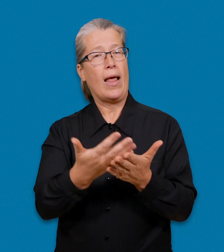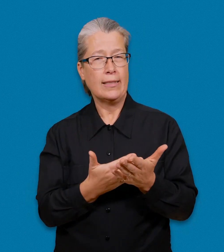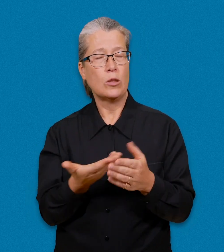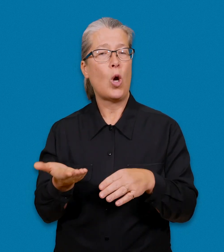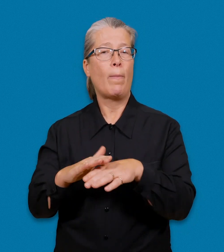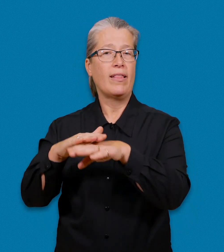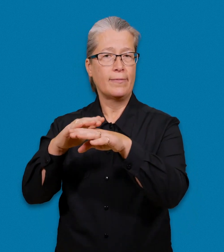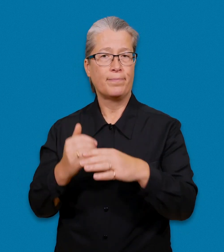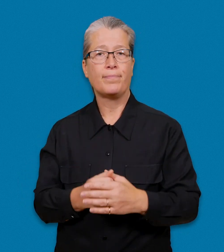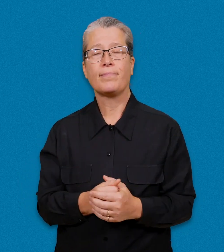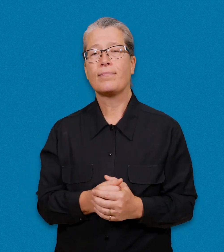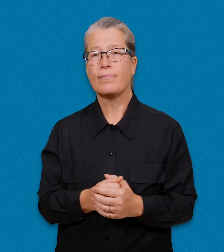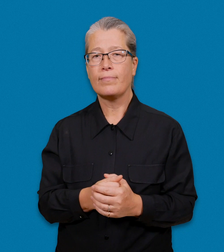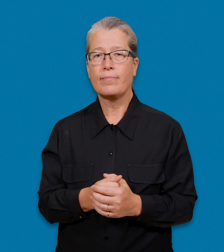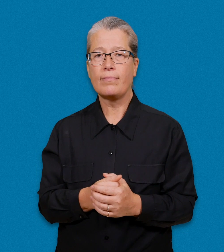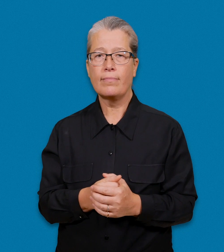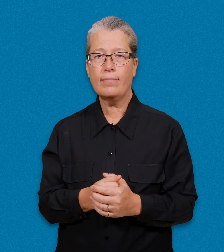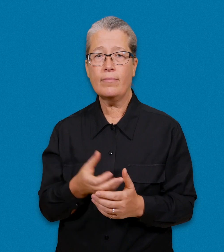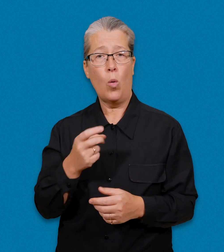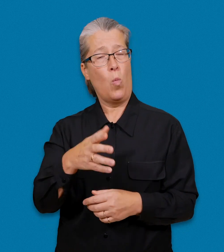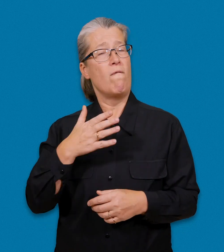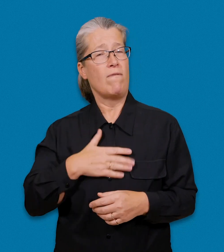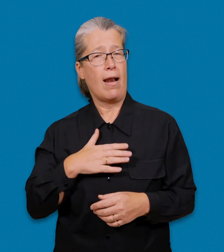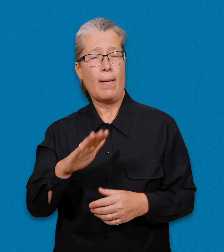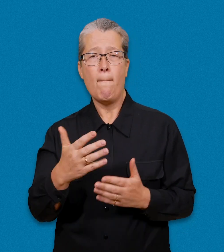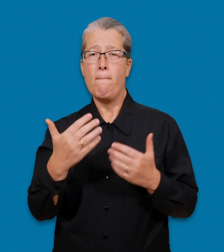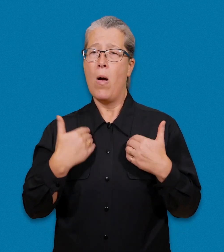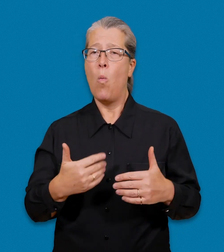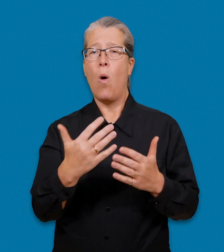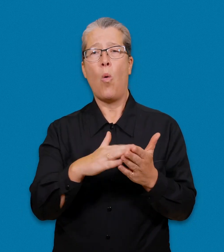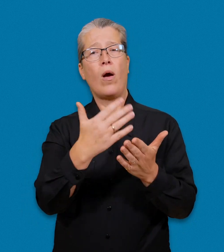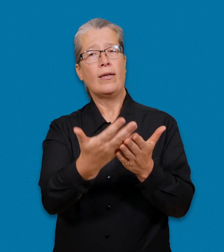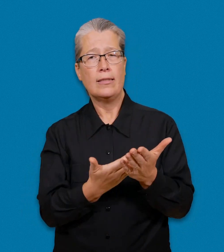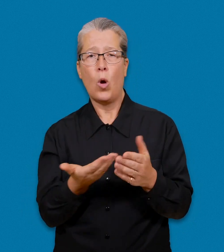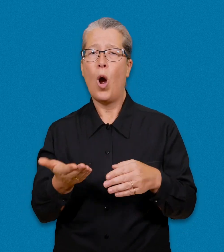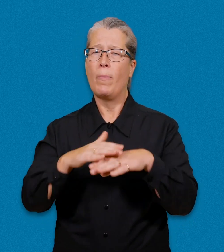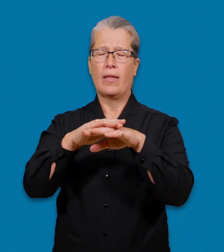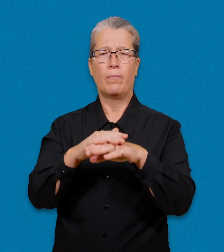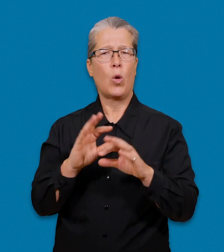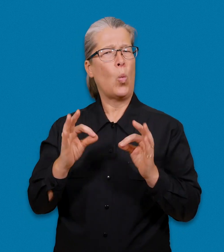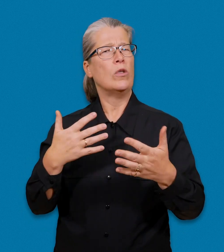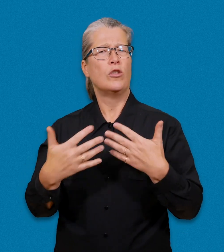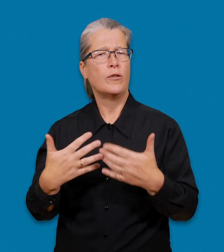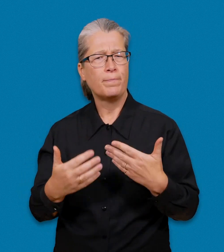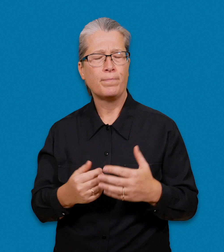Uppdatering av tolklistan Om du vill uppdatera din personliga tolklista, gör så här.